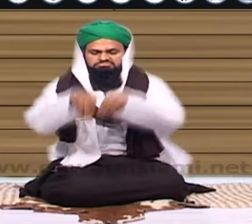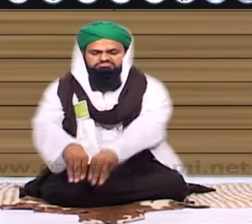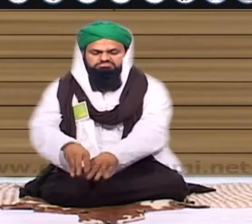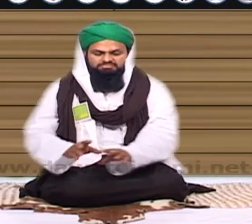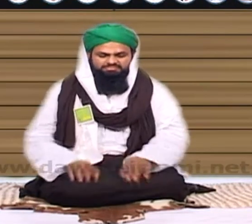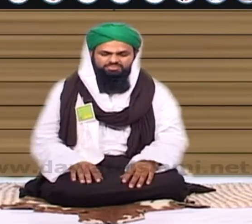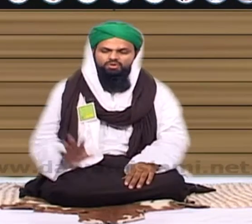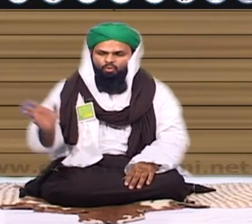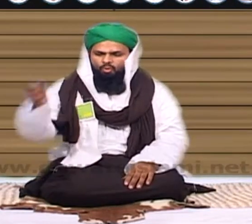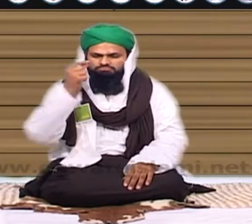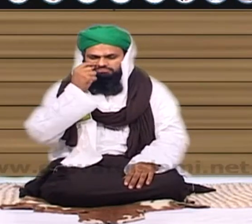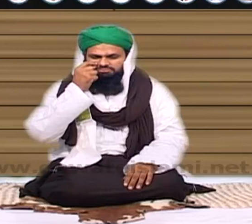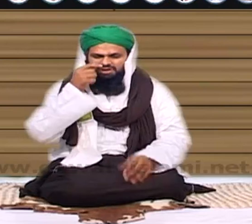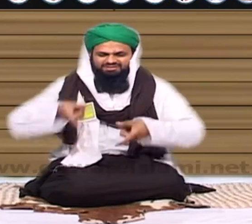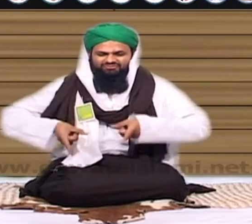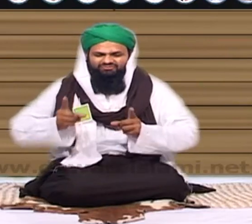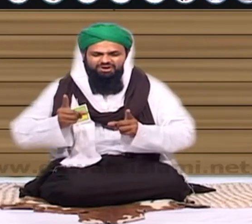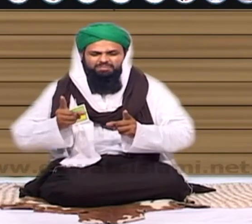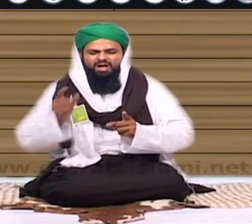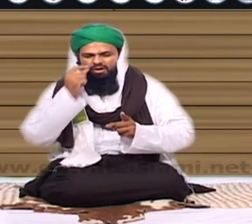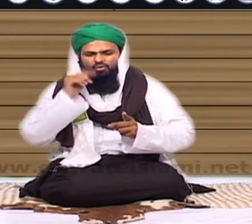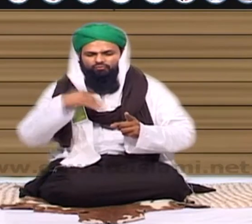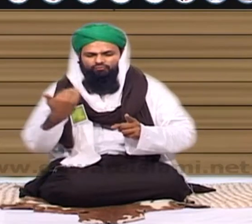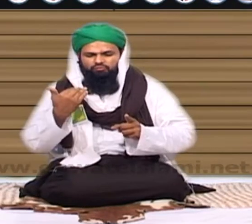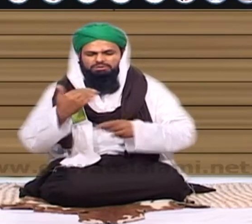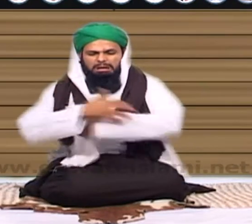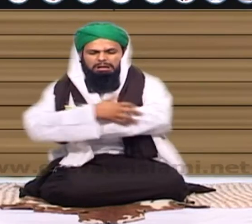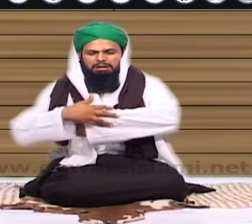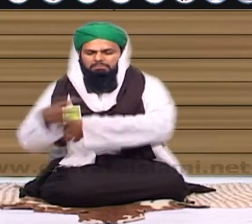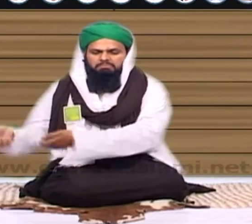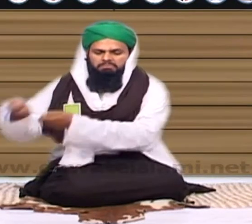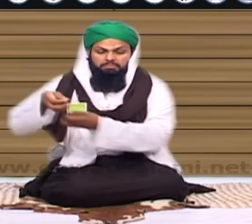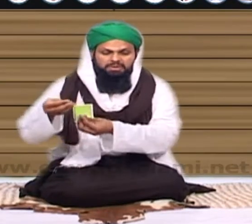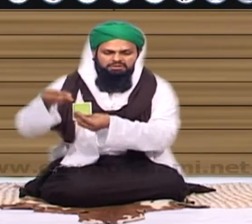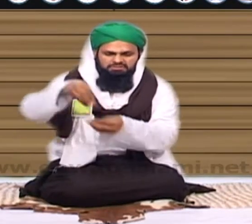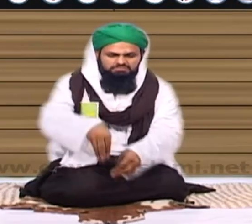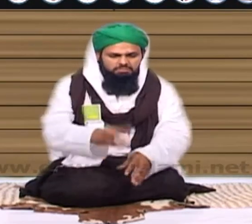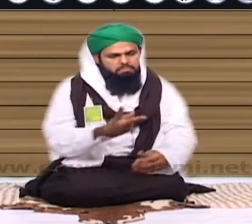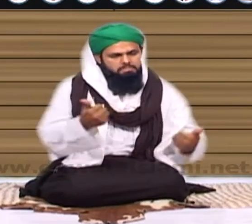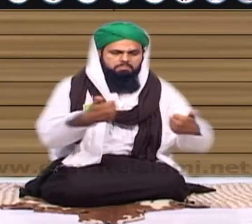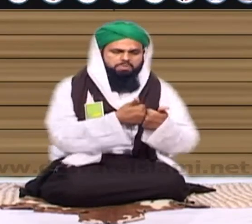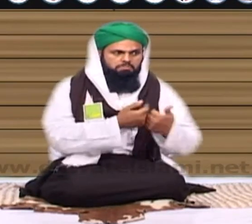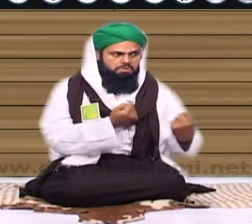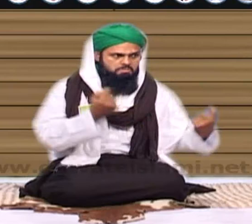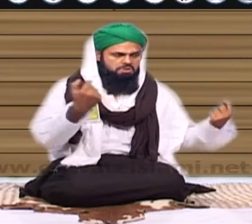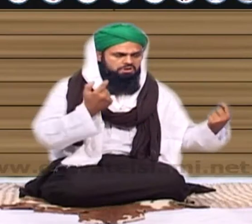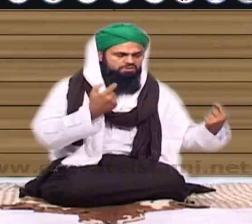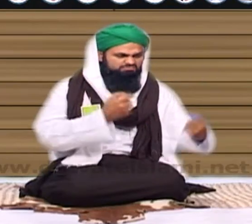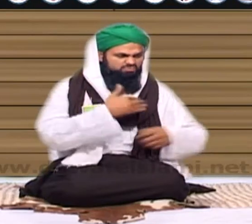دال دیے جائیں بات سے اتھا کر لاش کو مٹی پر دال جاتا ہے کروڑ پتی تجھے بھی مٹی پر دال دیا جائے تیرے ساتھ